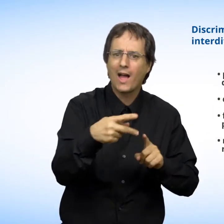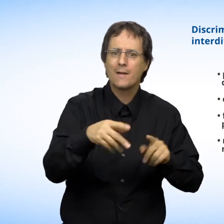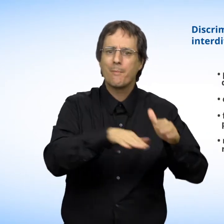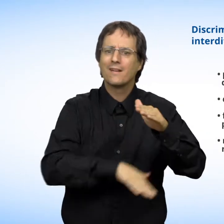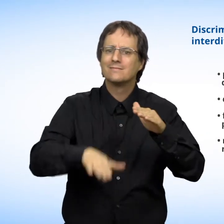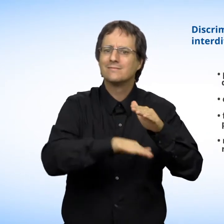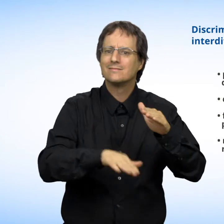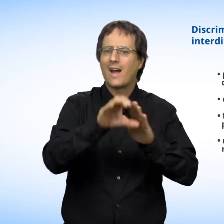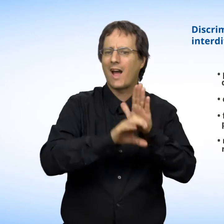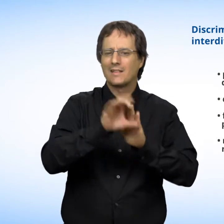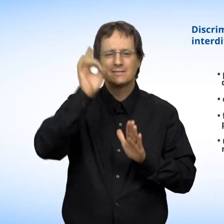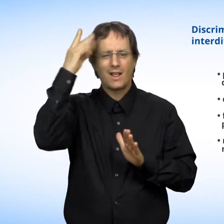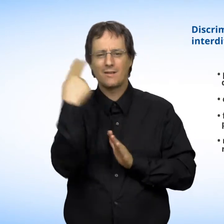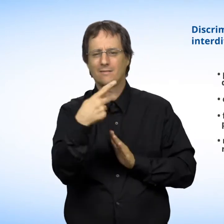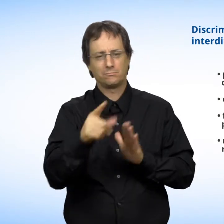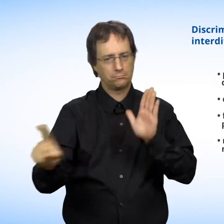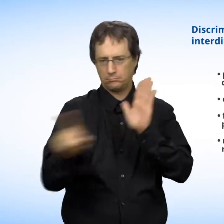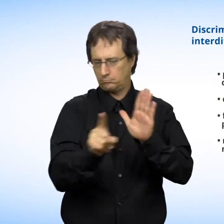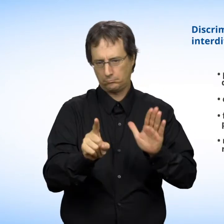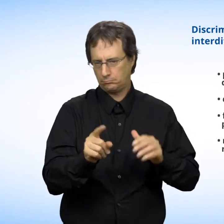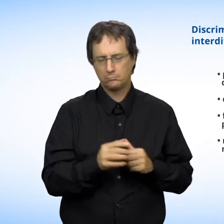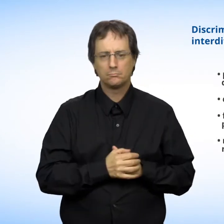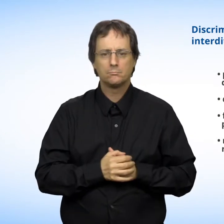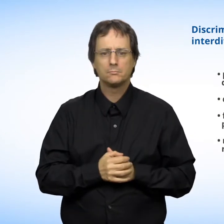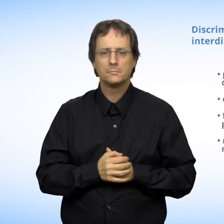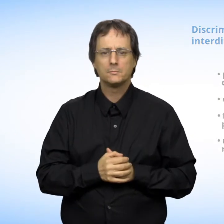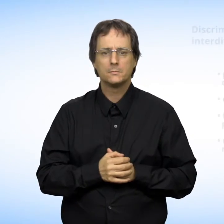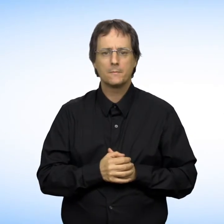différemment des collègues sur la base des caractéristiques personnelles.